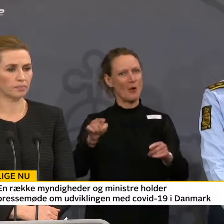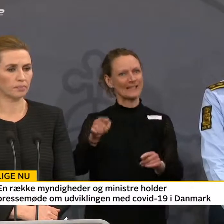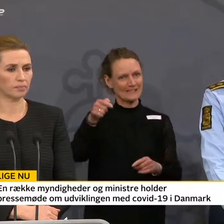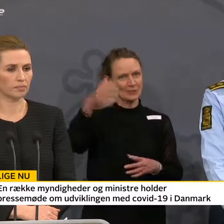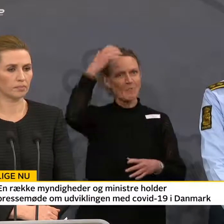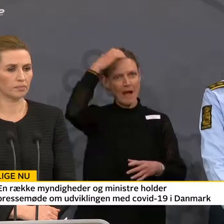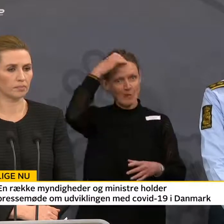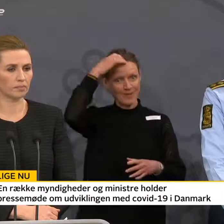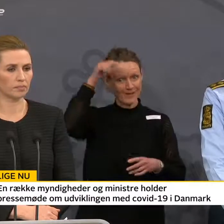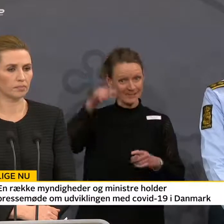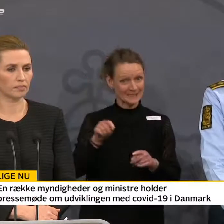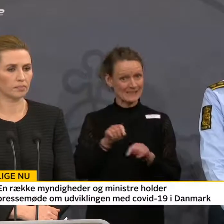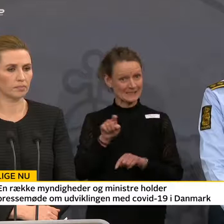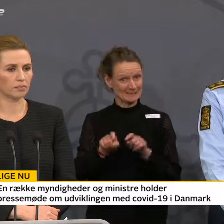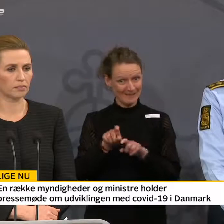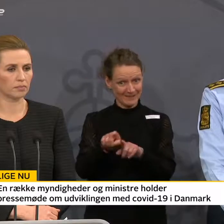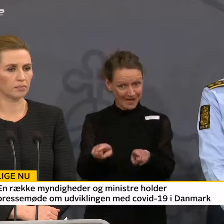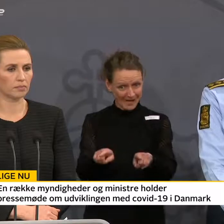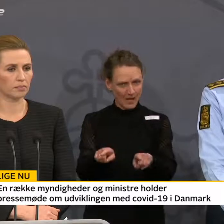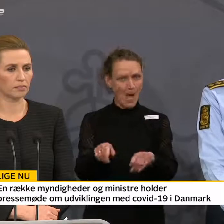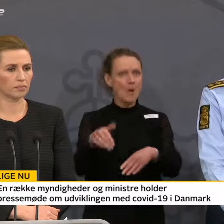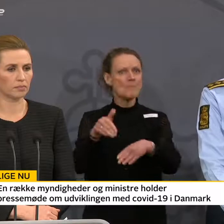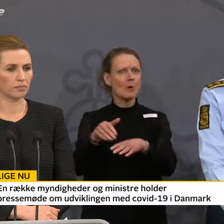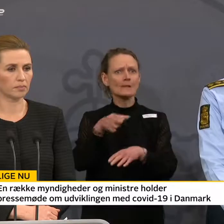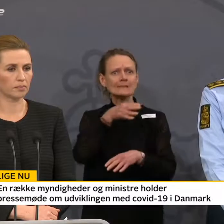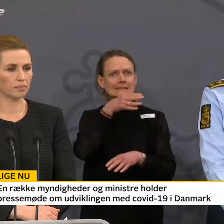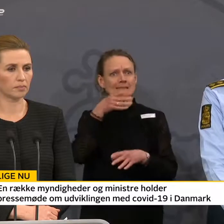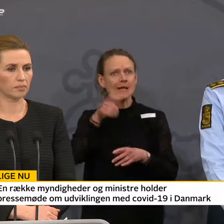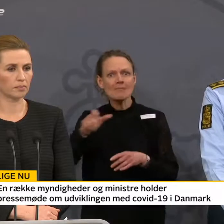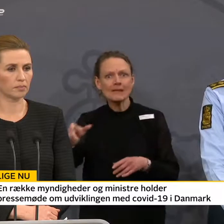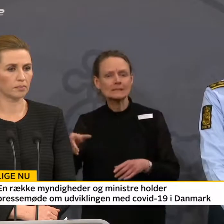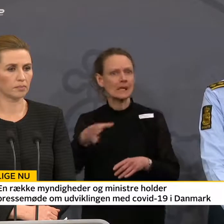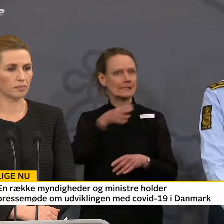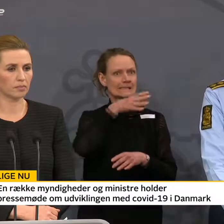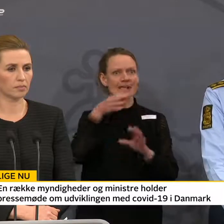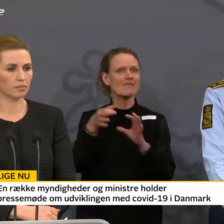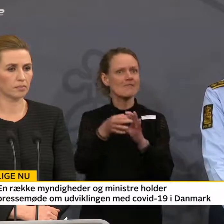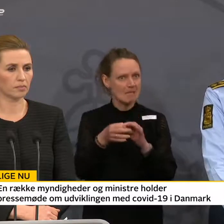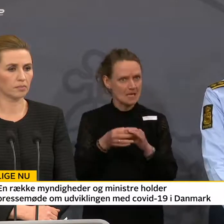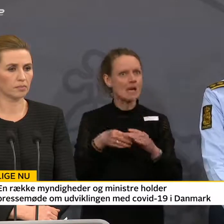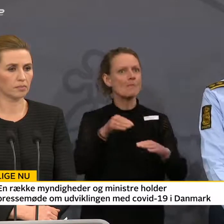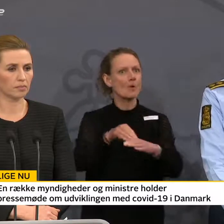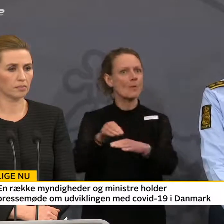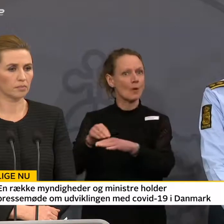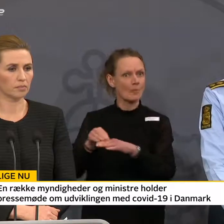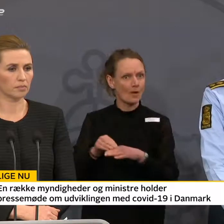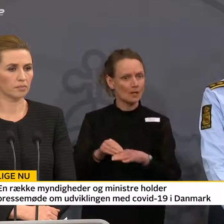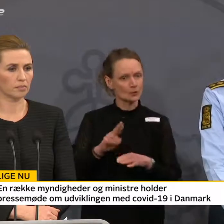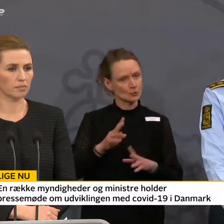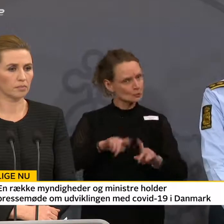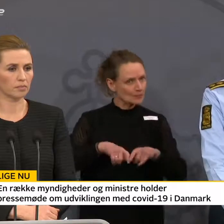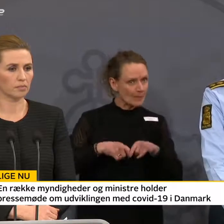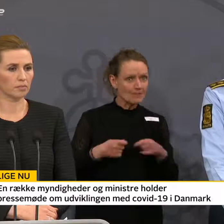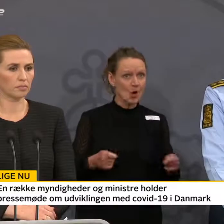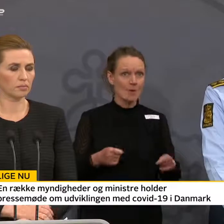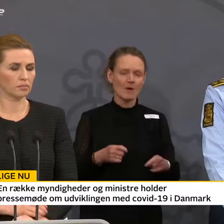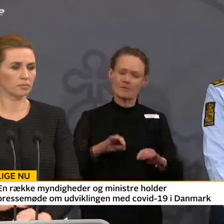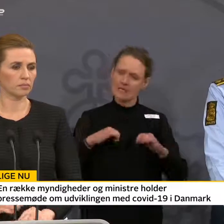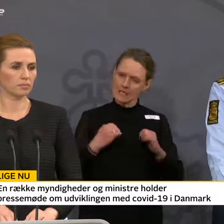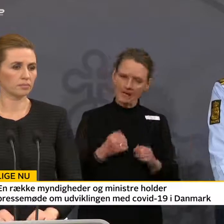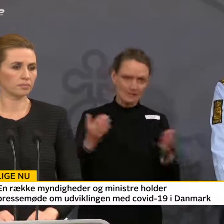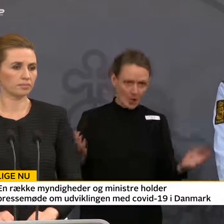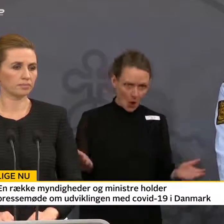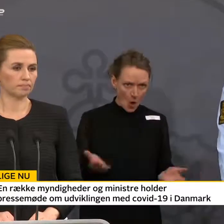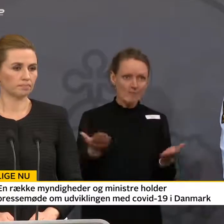mange mennesker. Det berører rigtig mange familier. Nu strammer vi og opfordrer kraftigt til ikke at samles